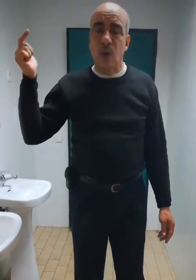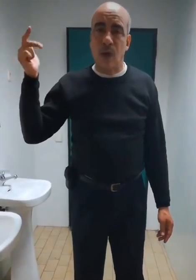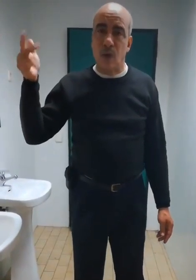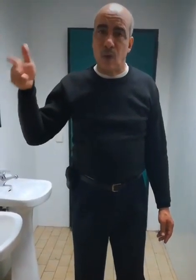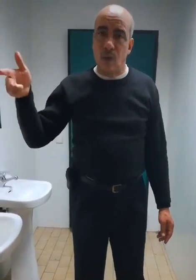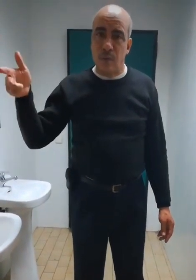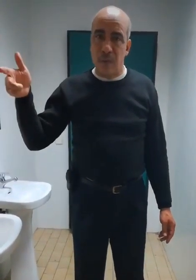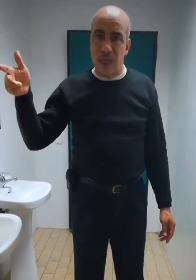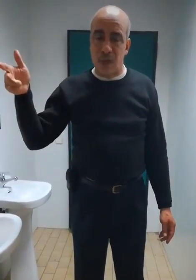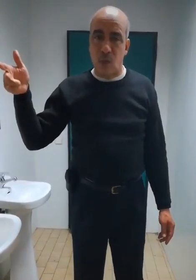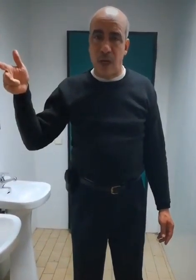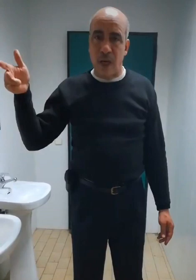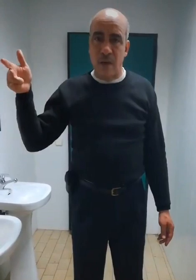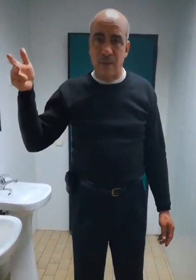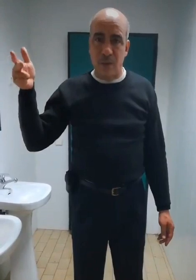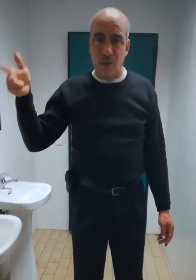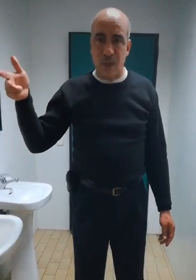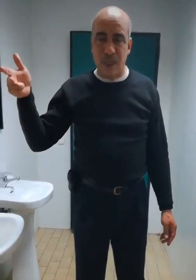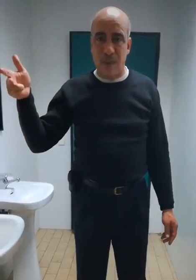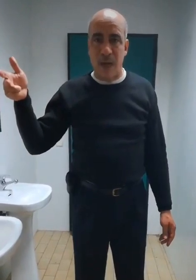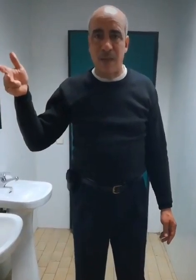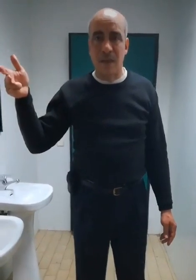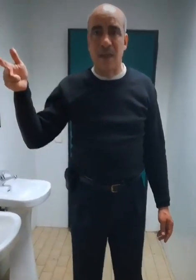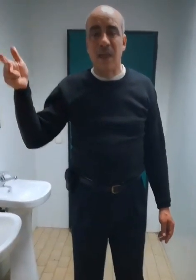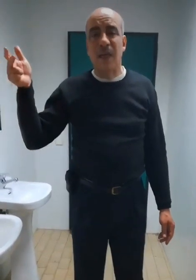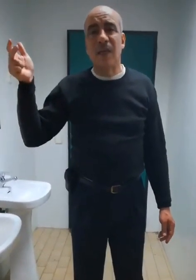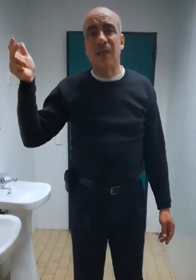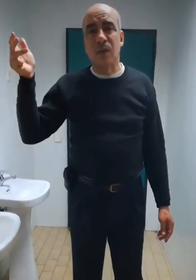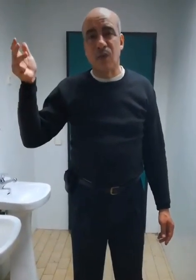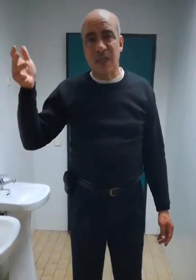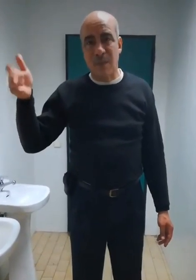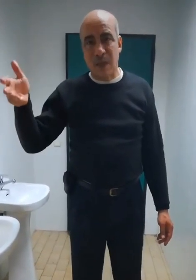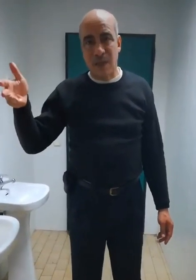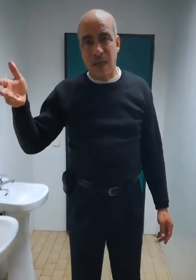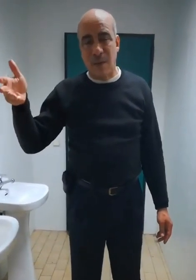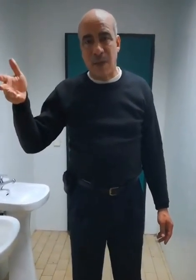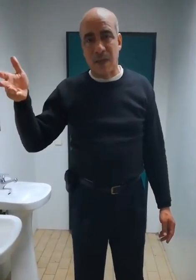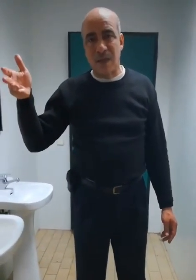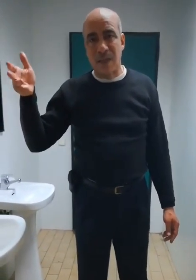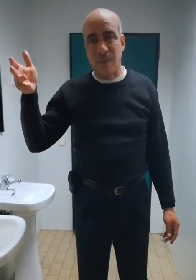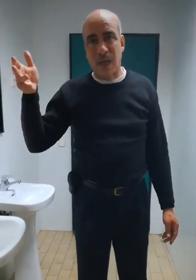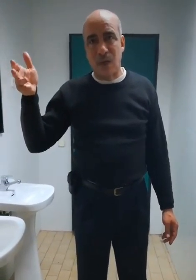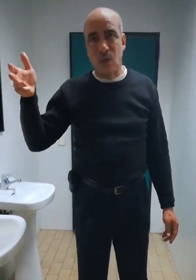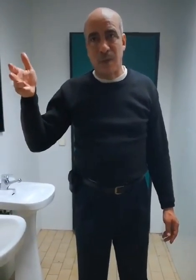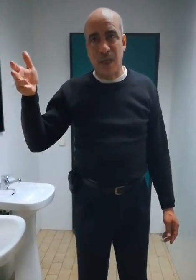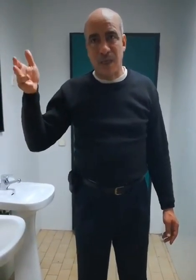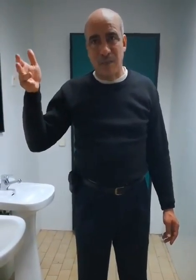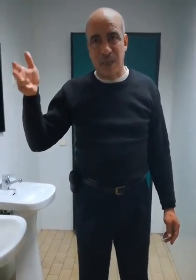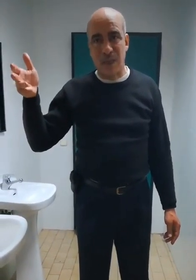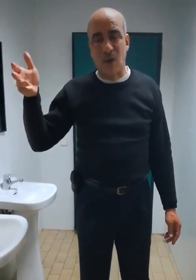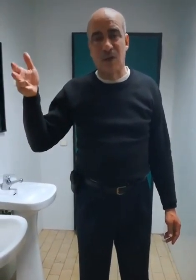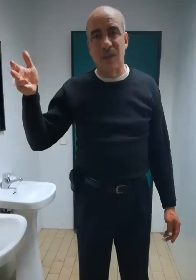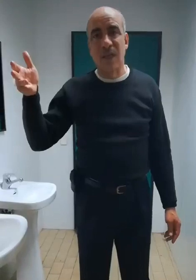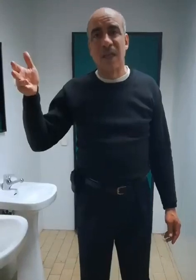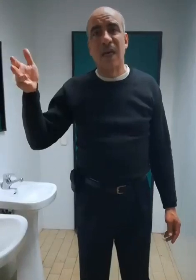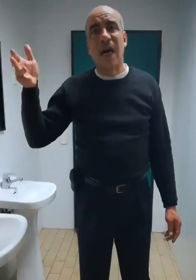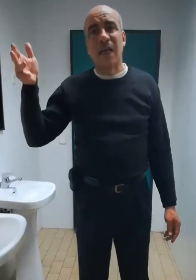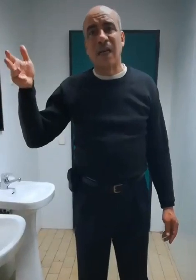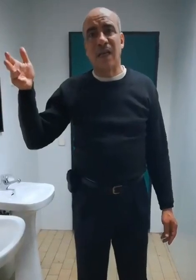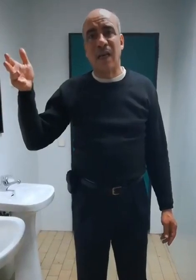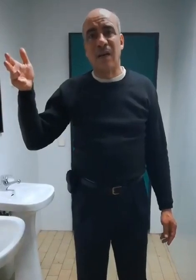ensuite, ma maison, ma fuente de pan. Et après avoir separé de mes enfants, Algeria